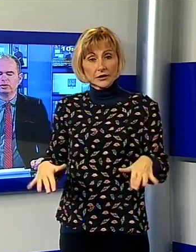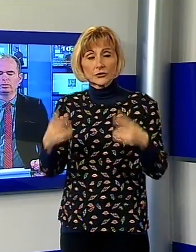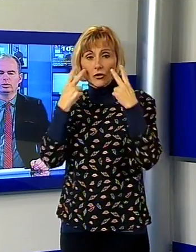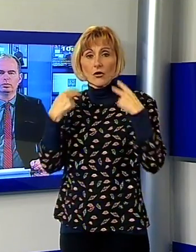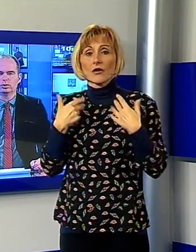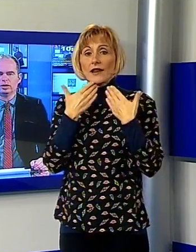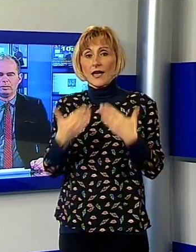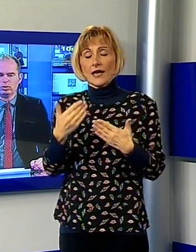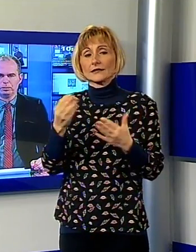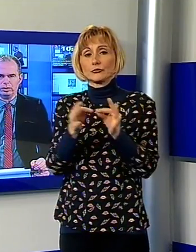subito dopo torniamo con lo sport.